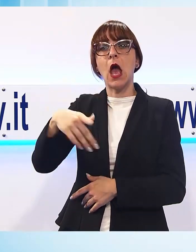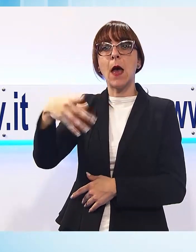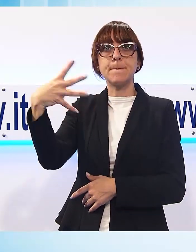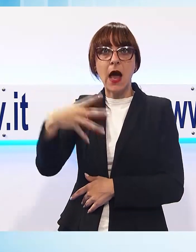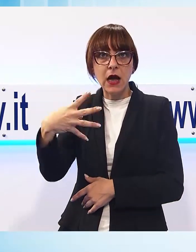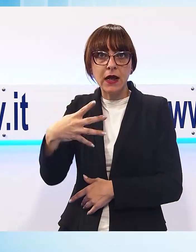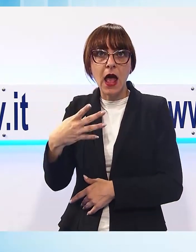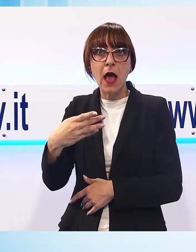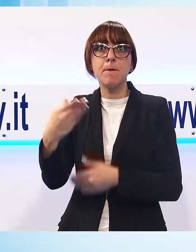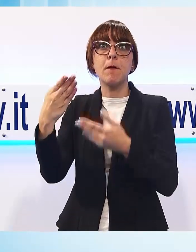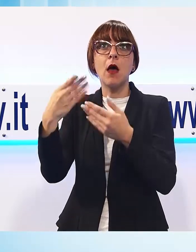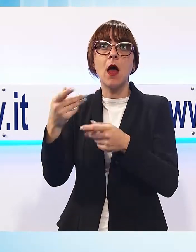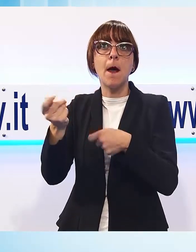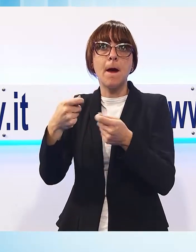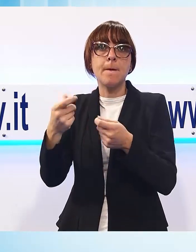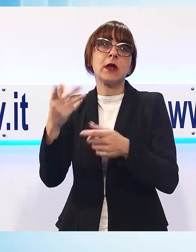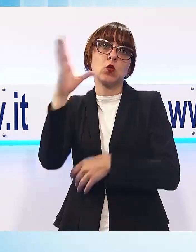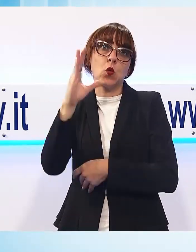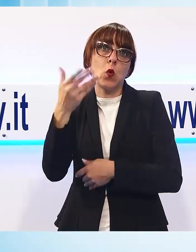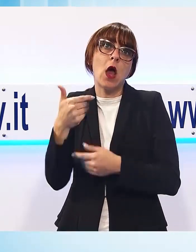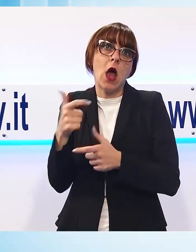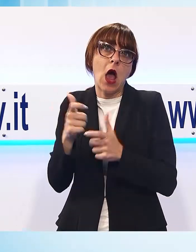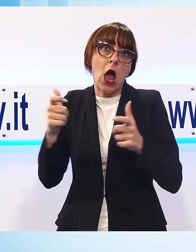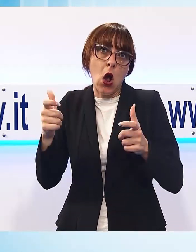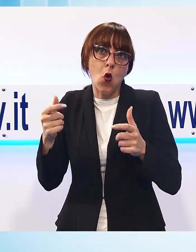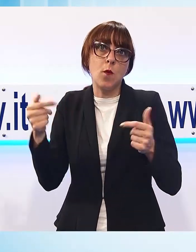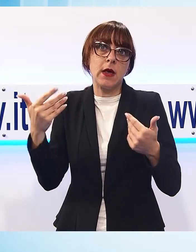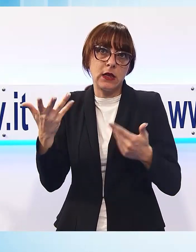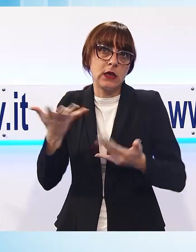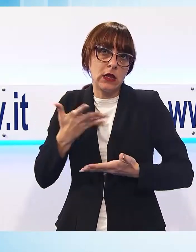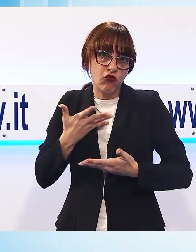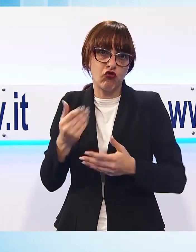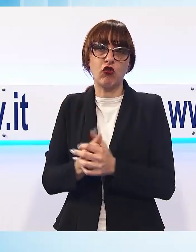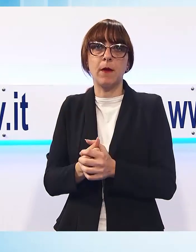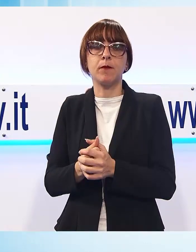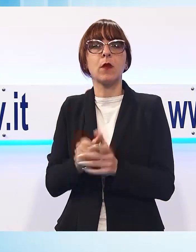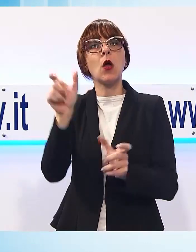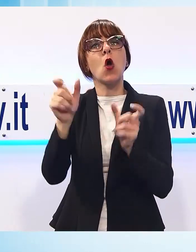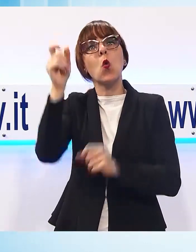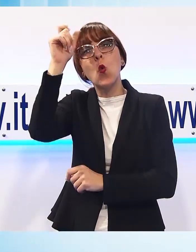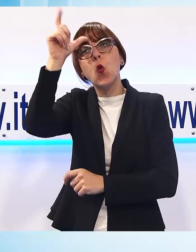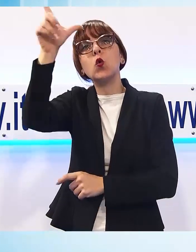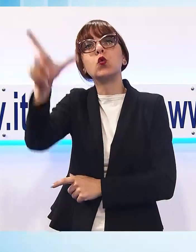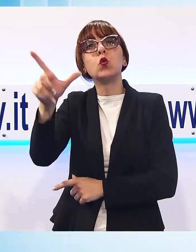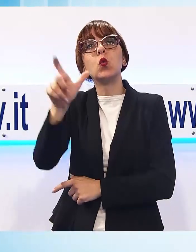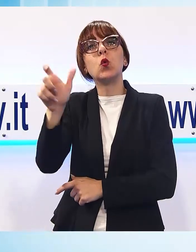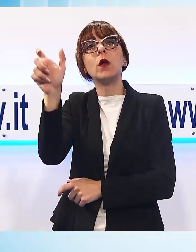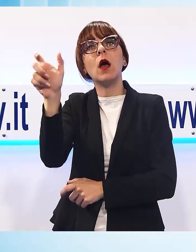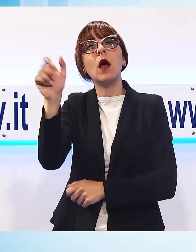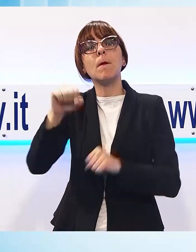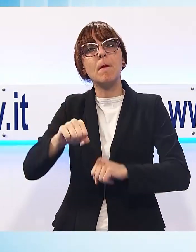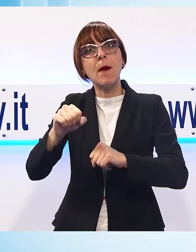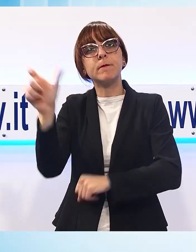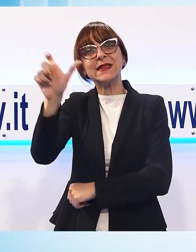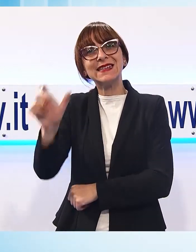presente nel senso che anche dal punto di vista culturale ha cambiato le abitudini, non concentra più solo su agosto